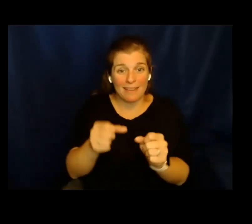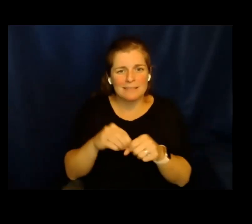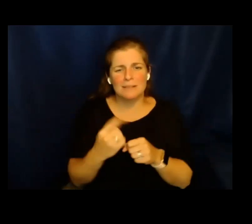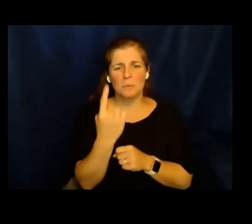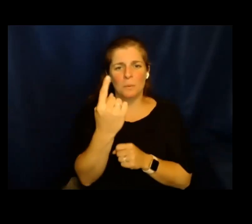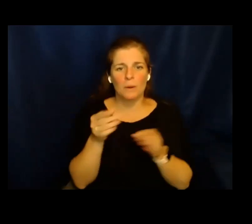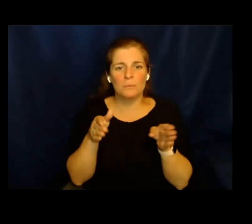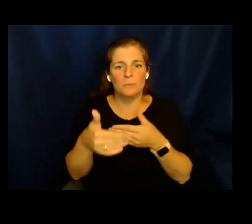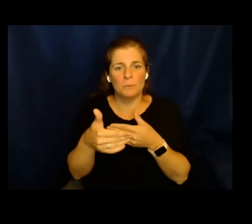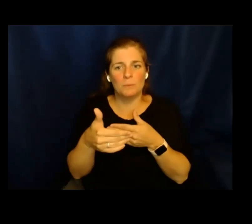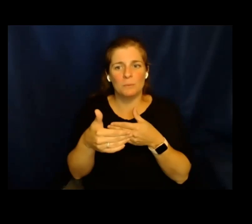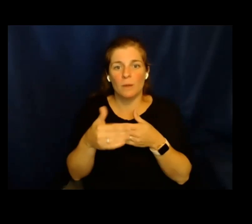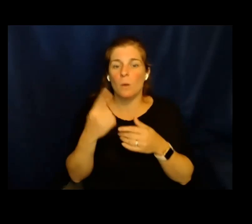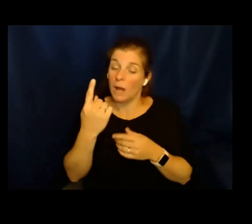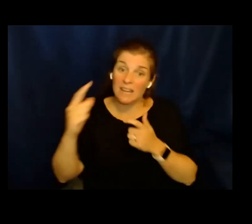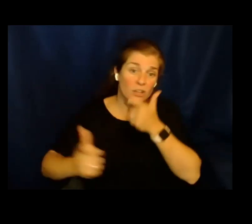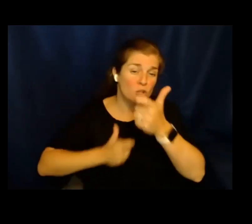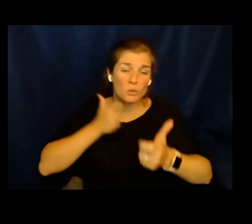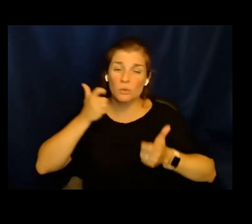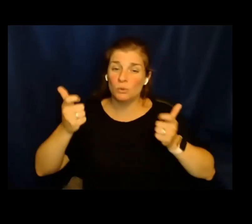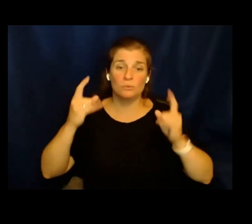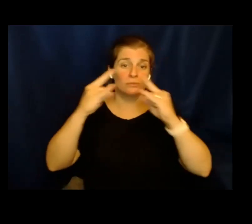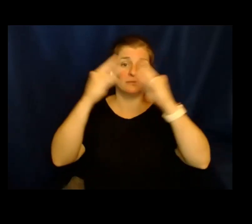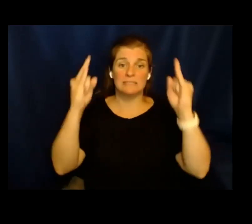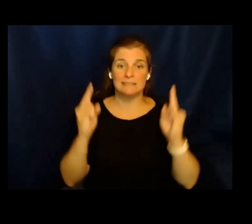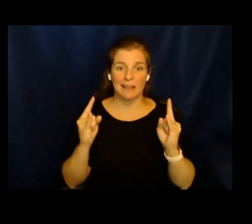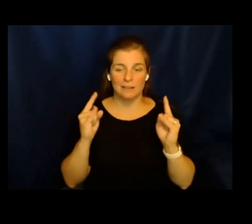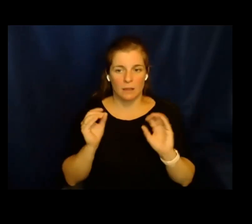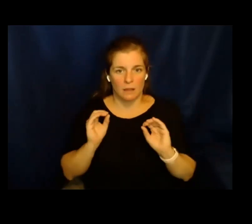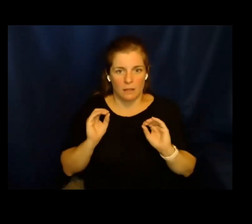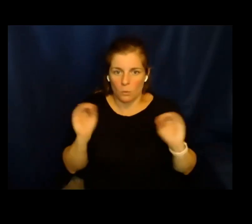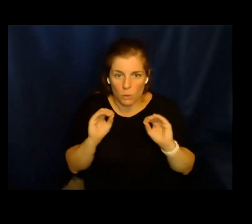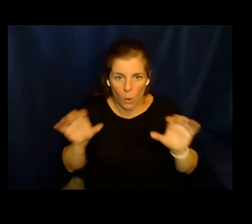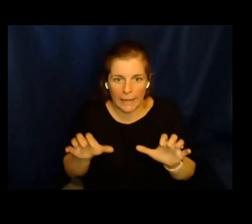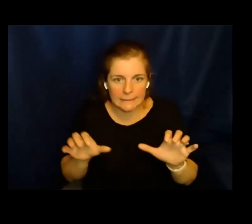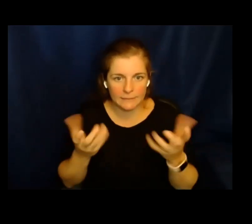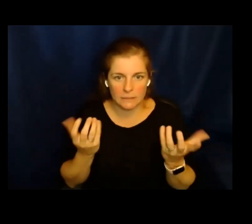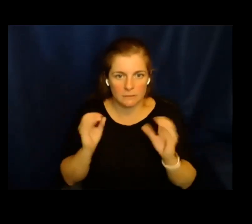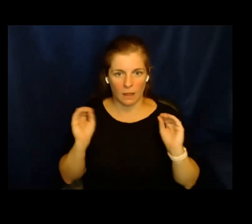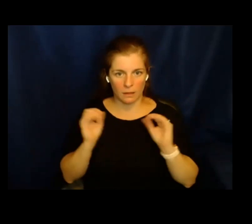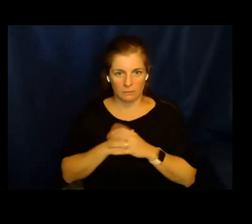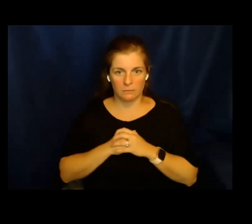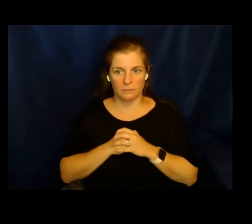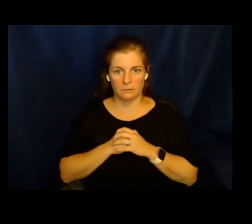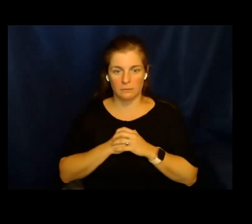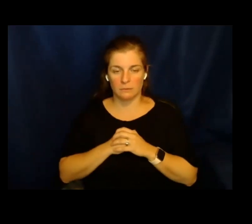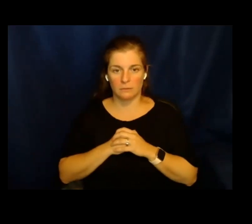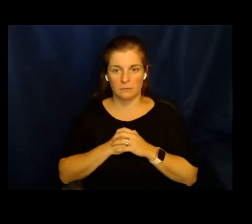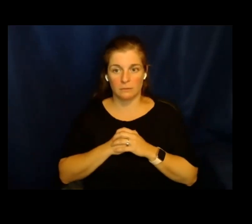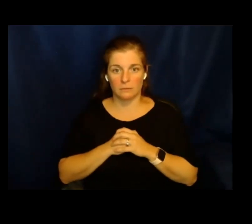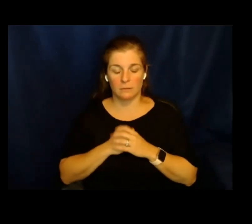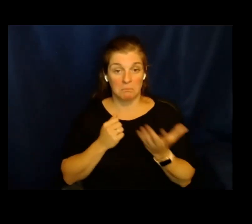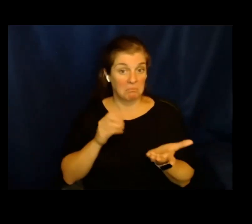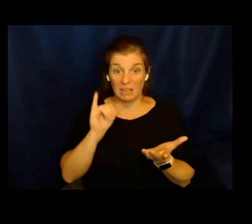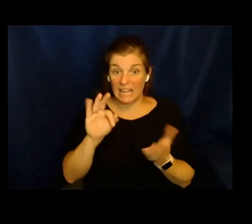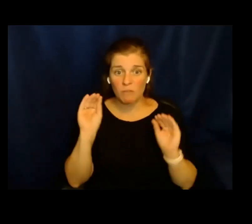ingresados a una sala que no era más que una enorme tienda de campaña. No había actividades